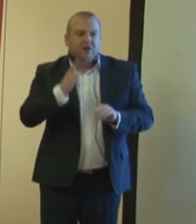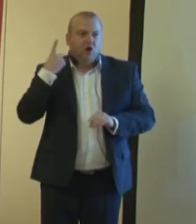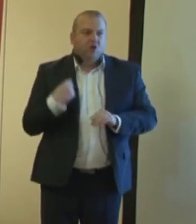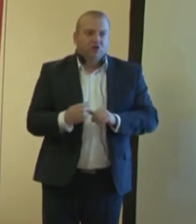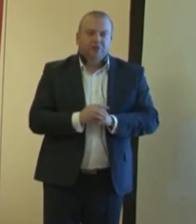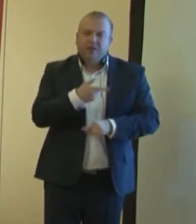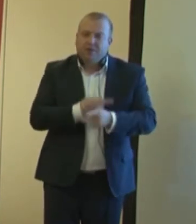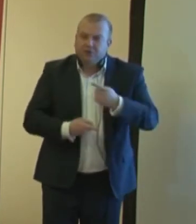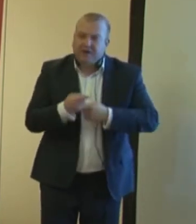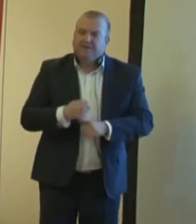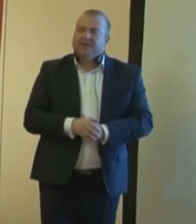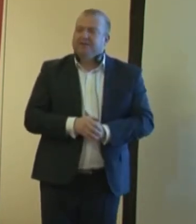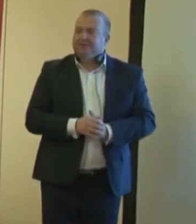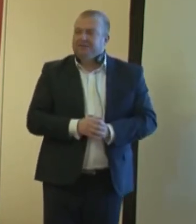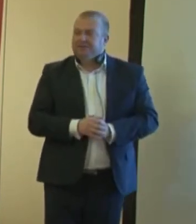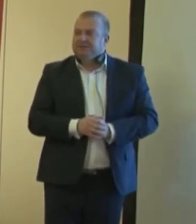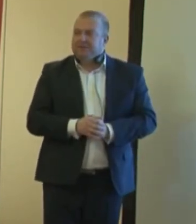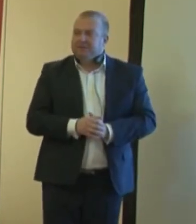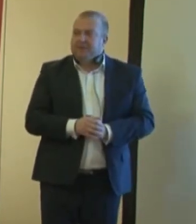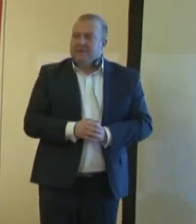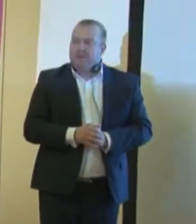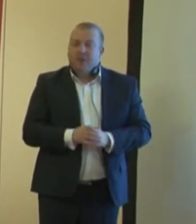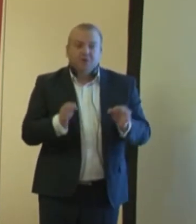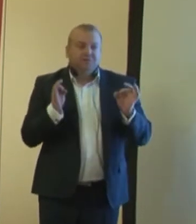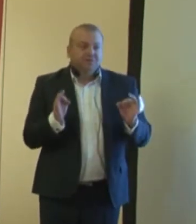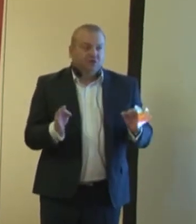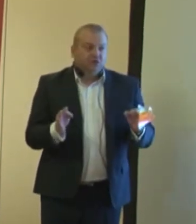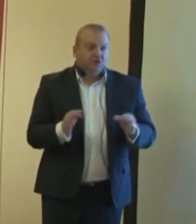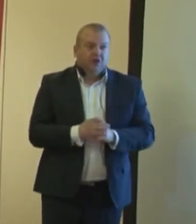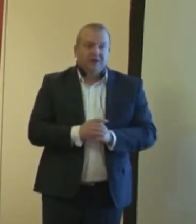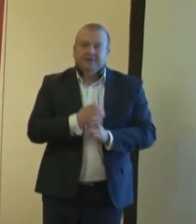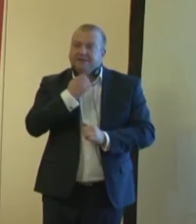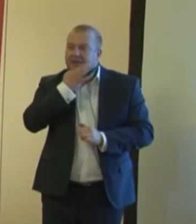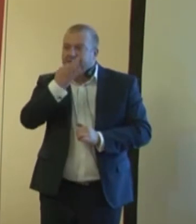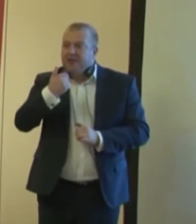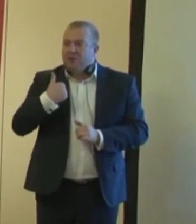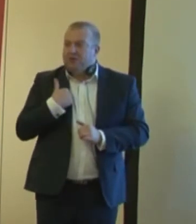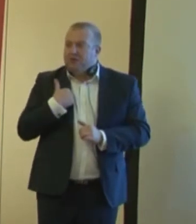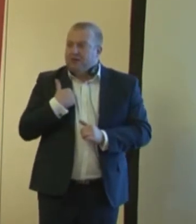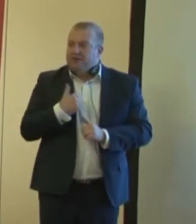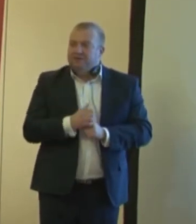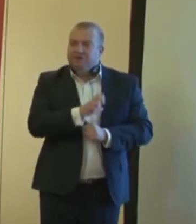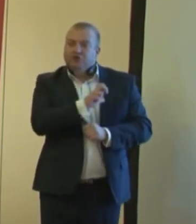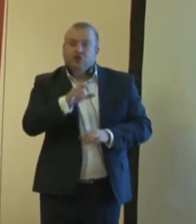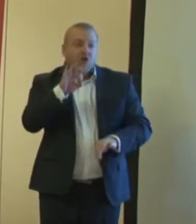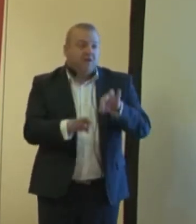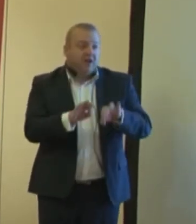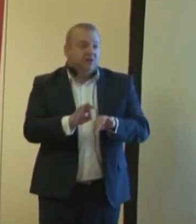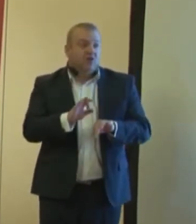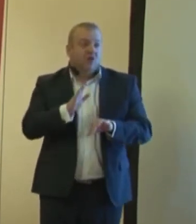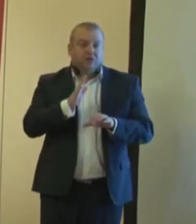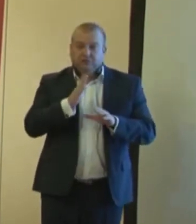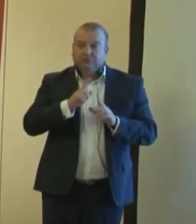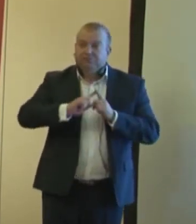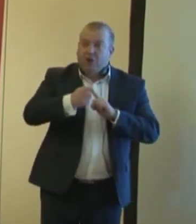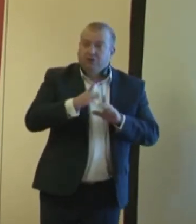niepełnosprawnych. Dzisiaj zapytano mnie przed konferencją, gdy udzielałem